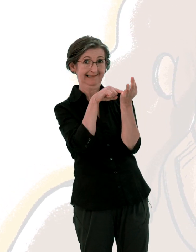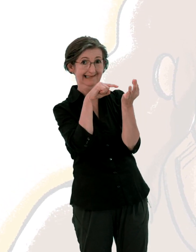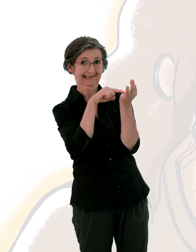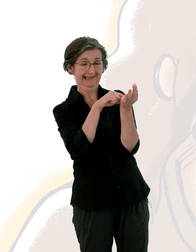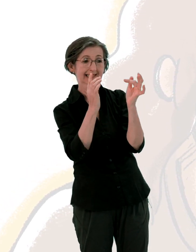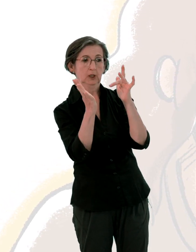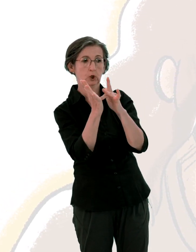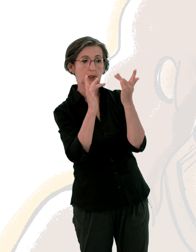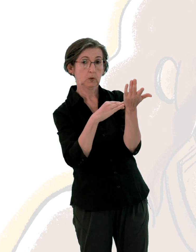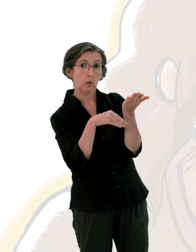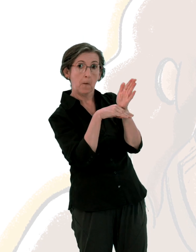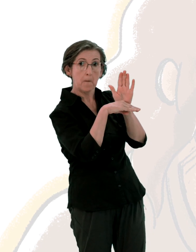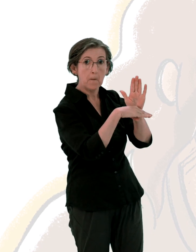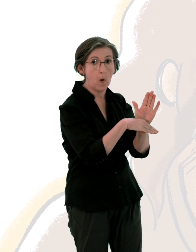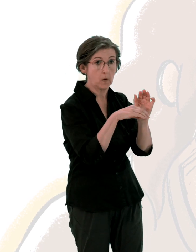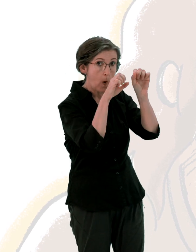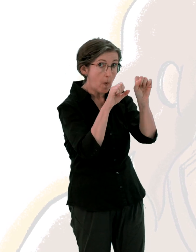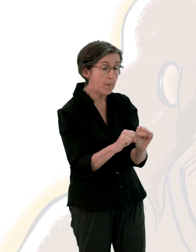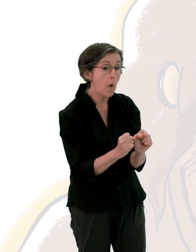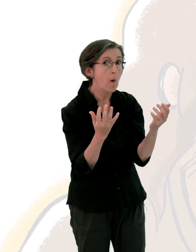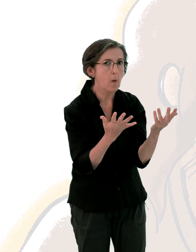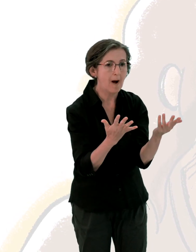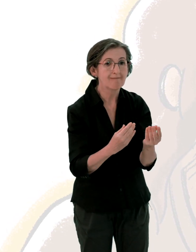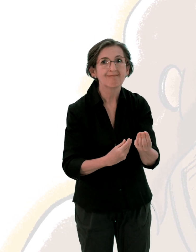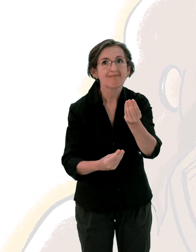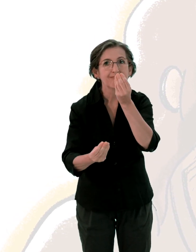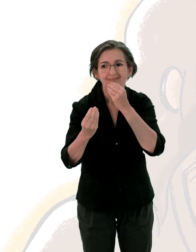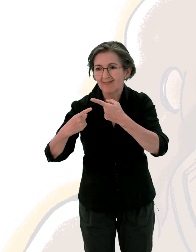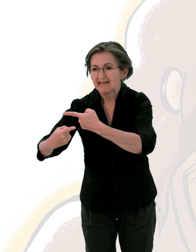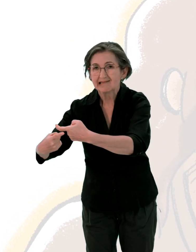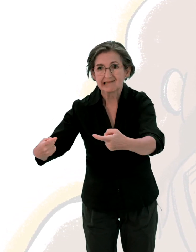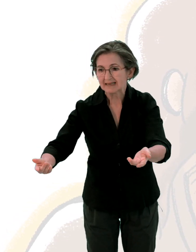par ces paroles Jésus montre qu'on peut manger de tous les aliments.